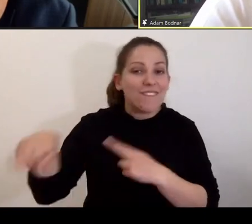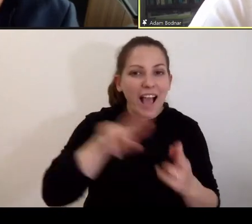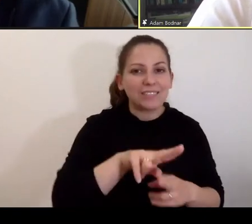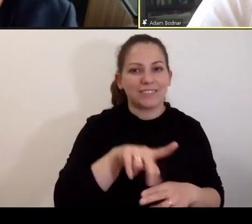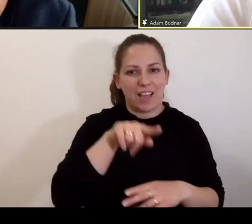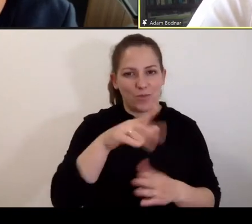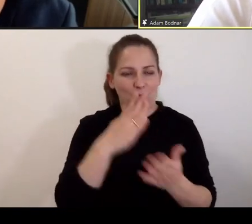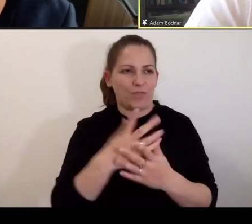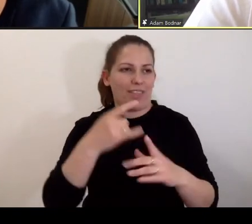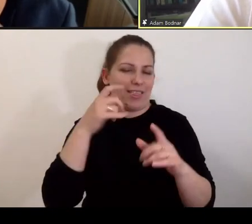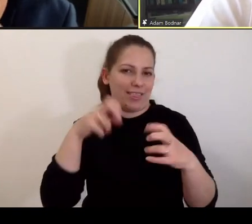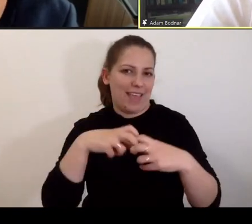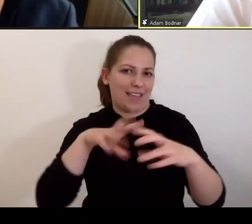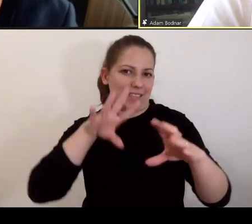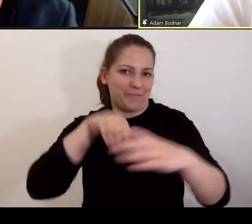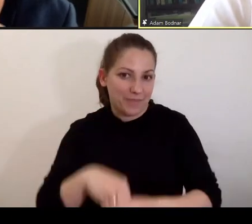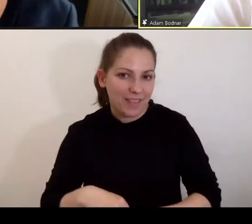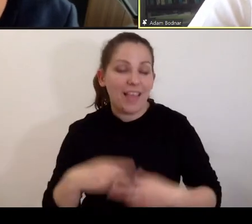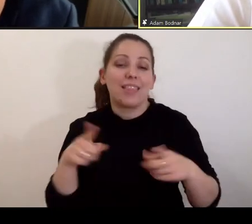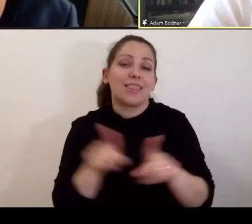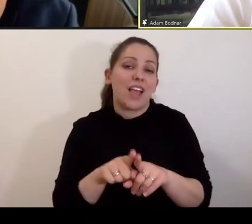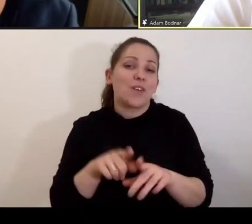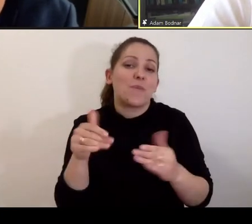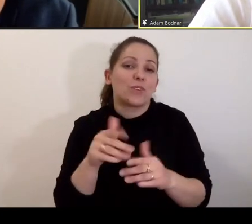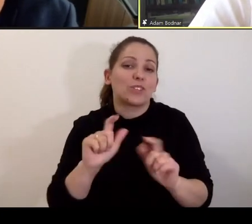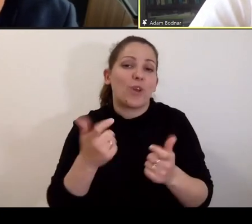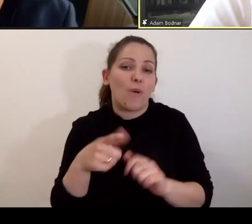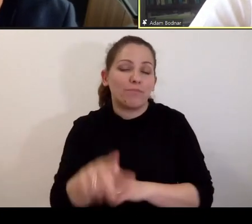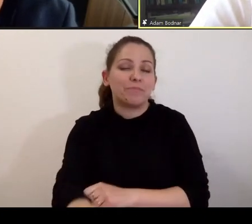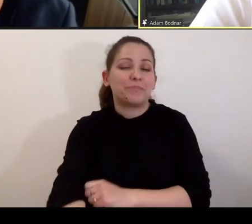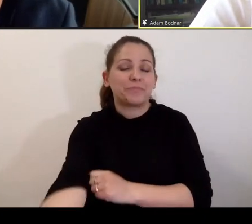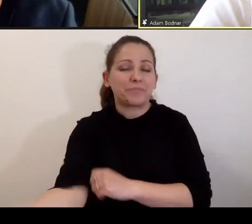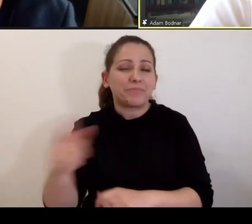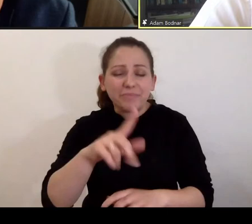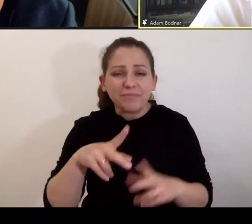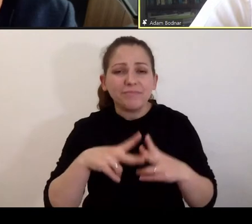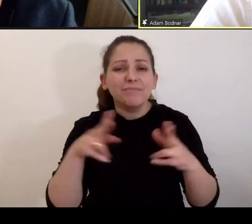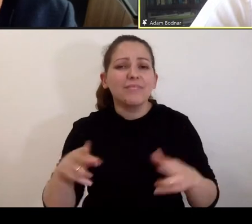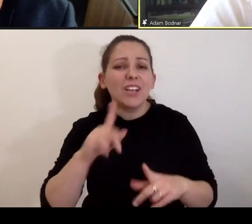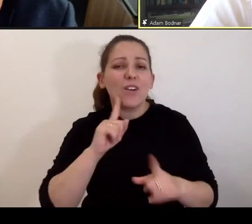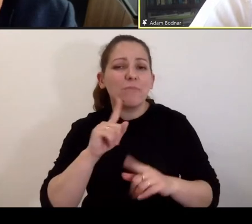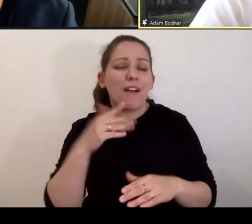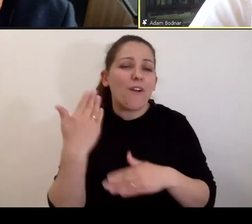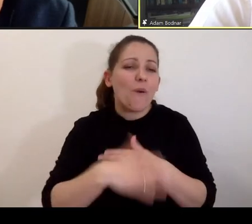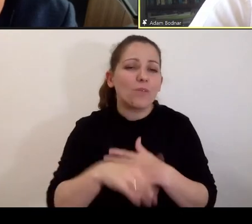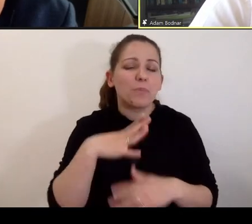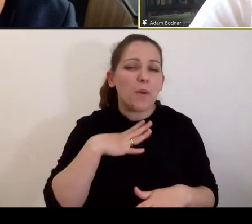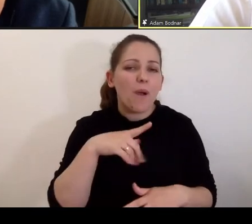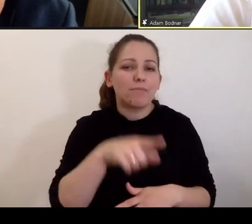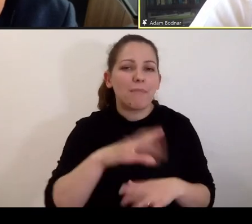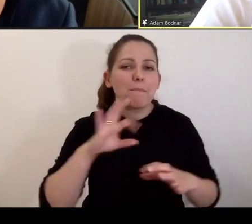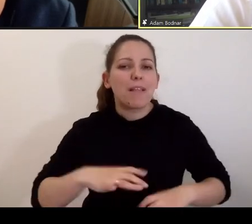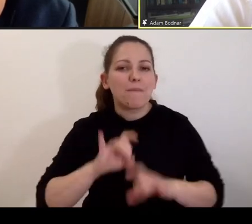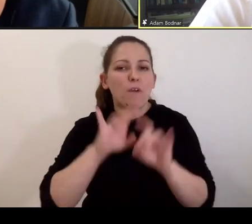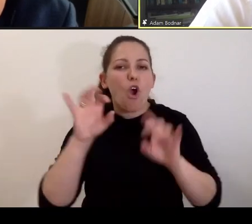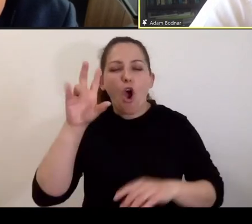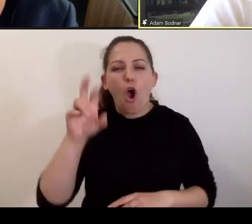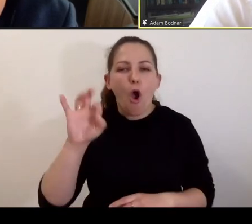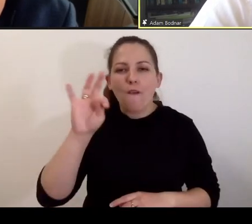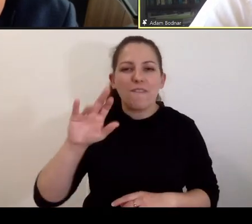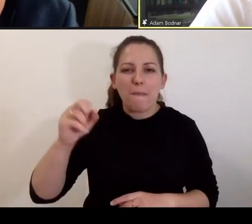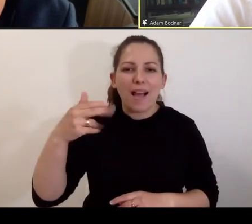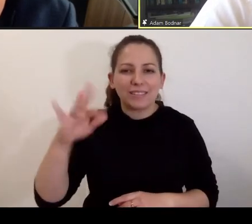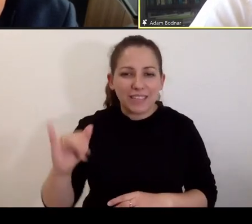odwoływać. A być może także to, co też sugerowaliśmy w naszej rozmowie podcastowej z panem profesorom Hofmańskim.